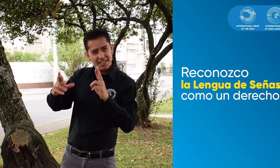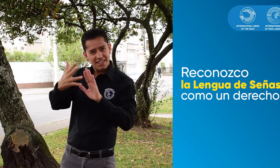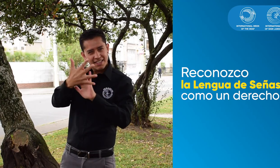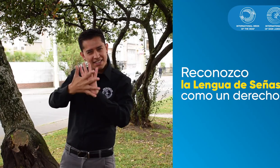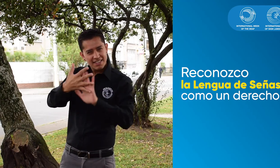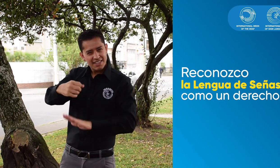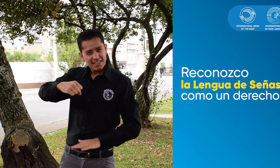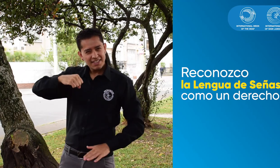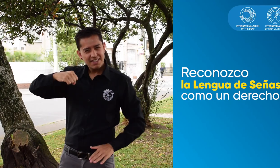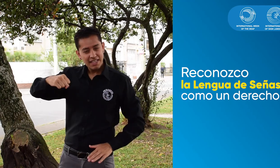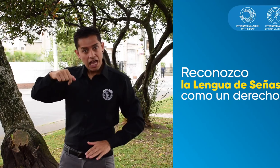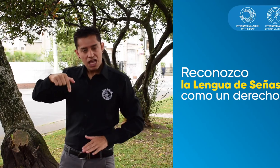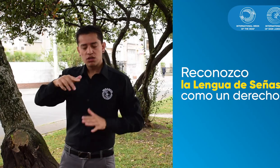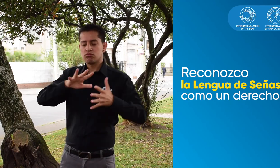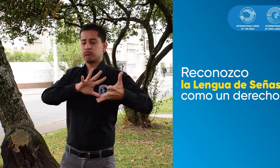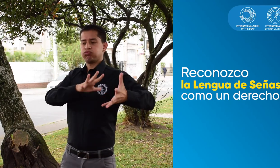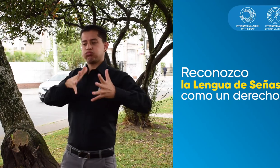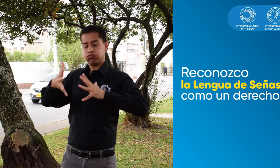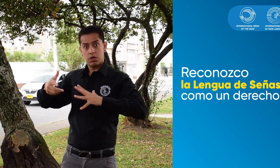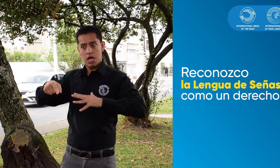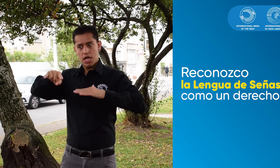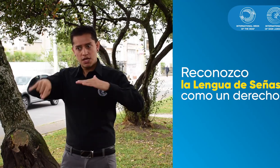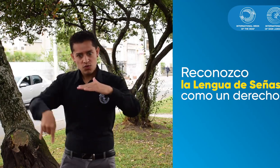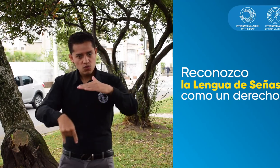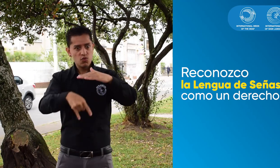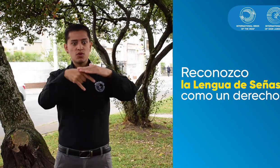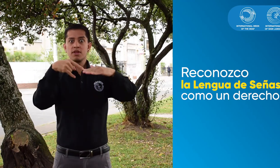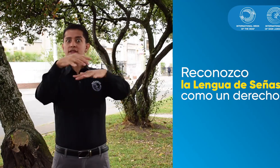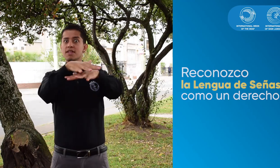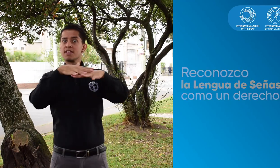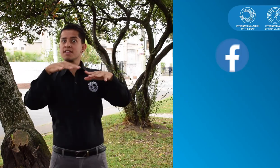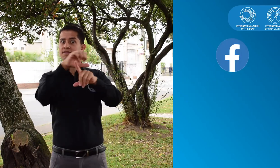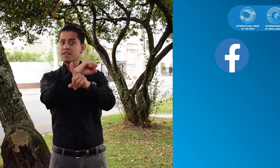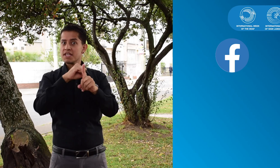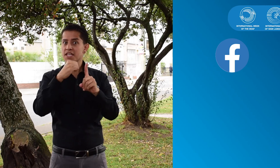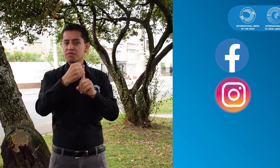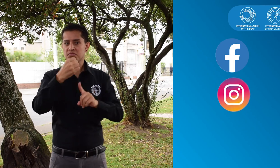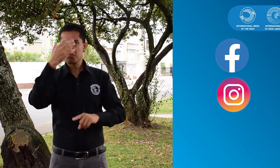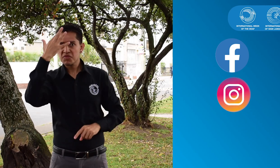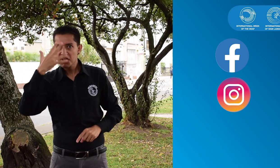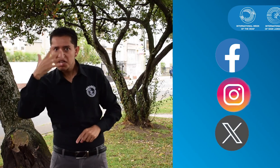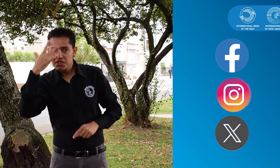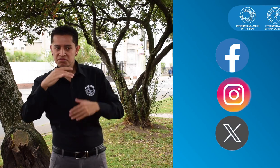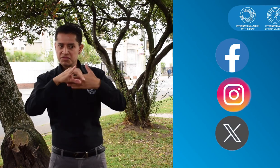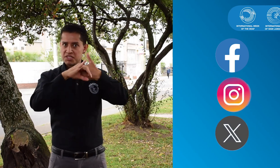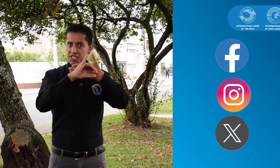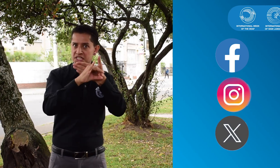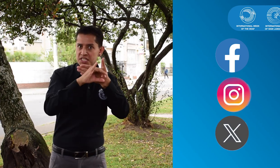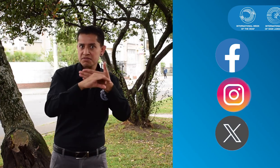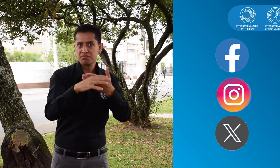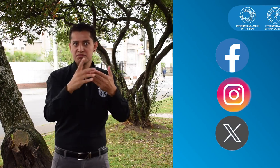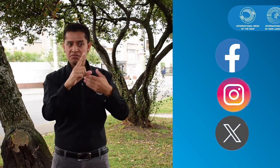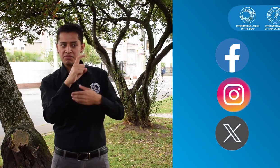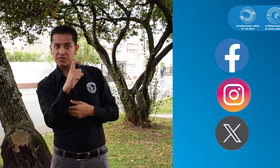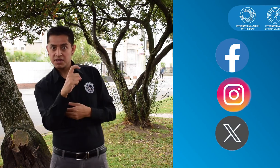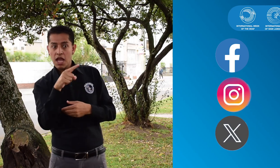Reconozco la lengua de señas como un derecho. Y lo suban a sus redes sociales como Facebook, Instagram